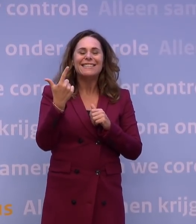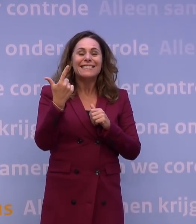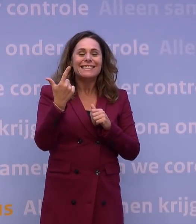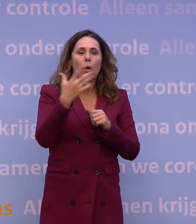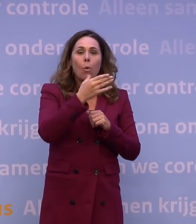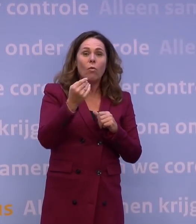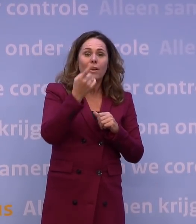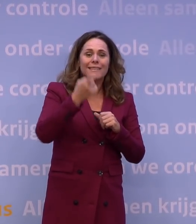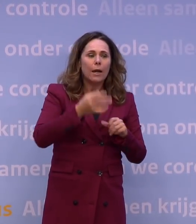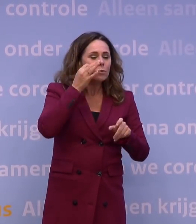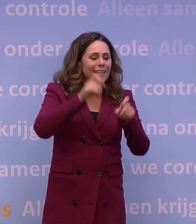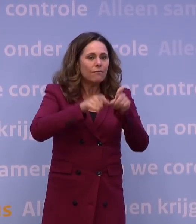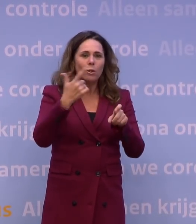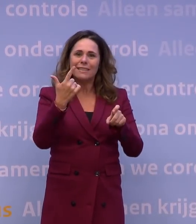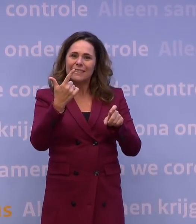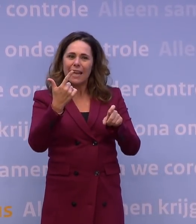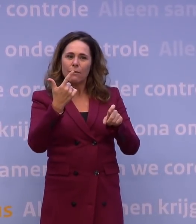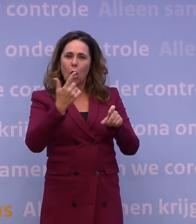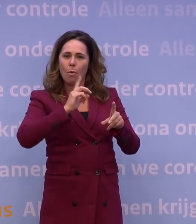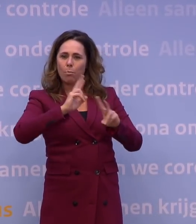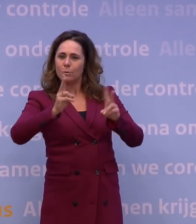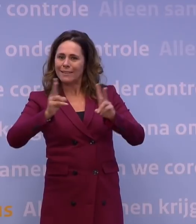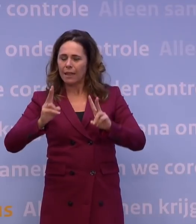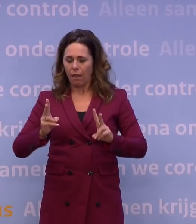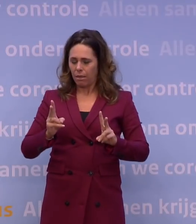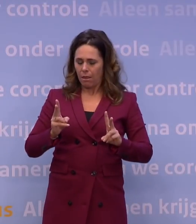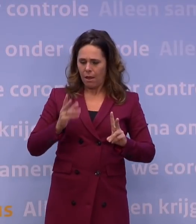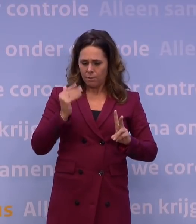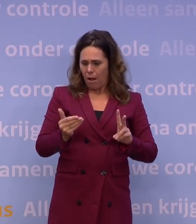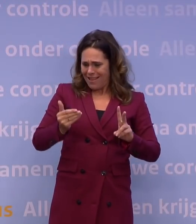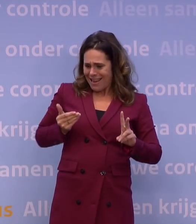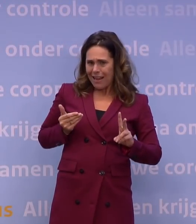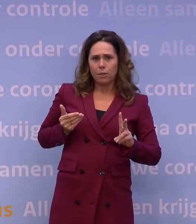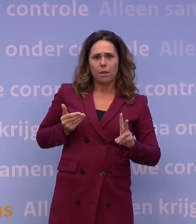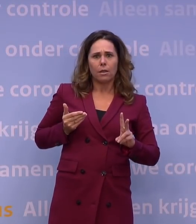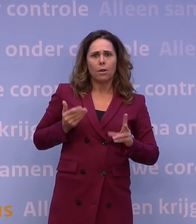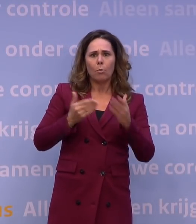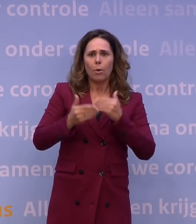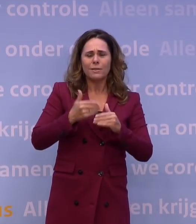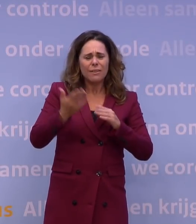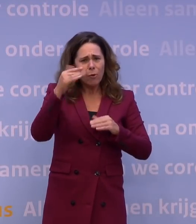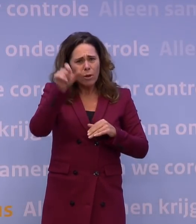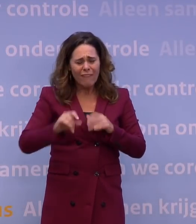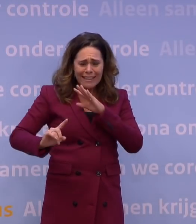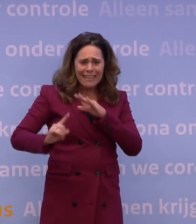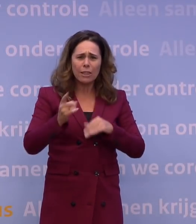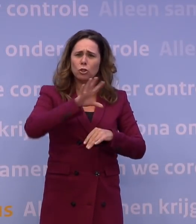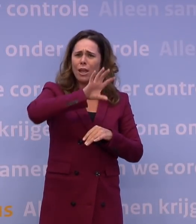al begin september in die drie grote steden heeft dat al plaatsgevonden. En pas vorige week kwamen jullie met die eerste regionale